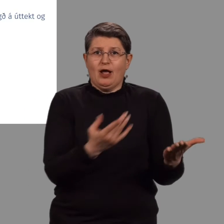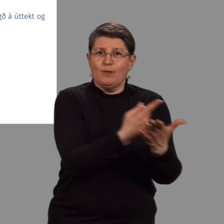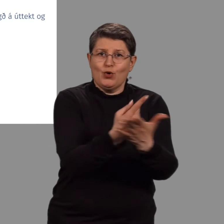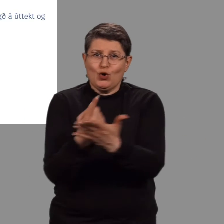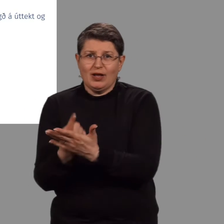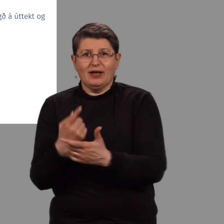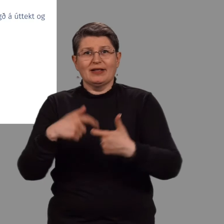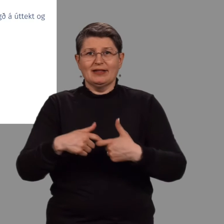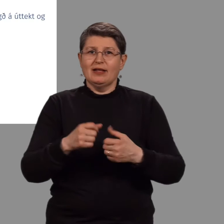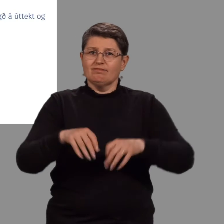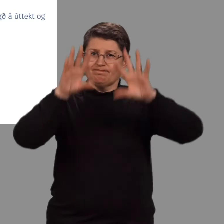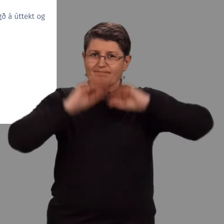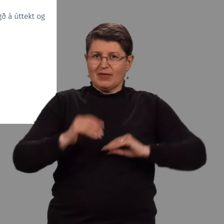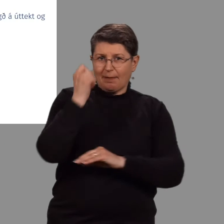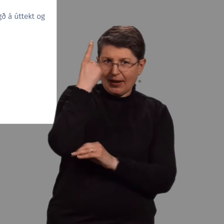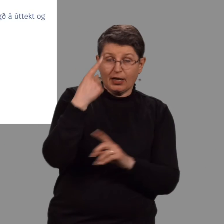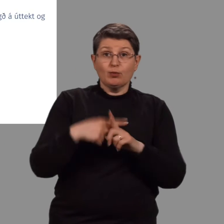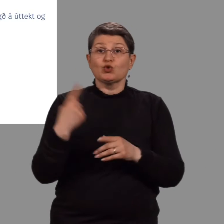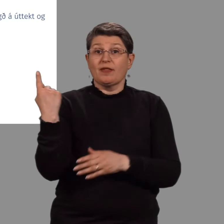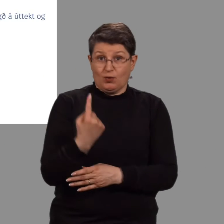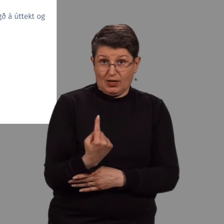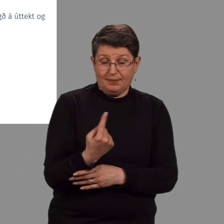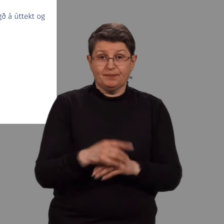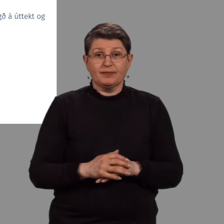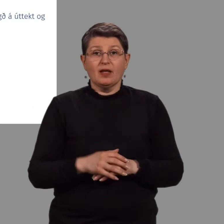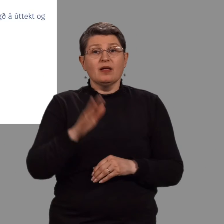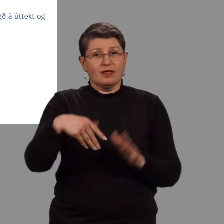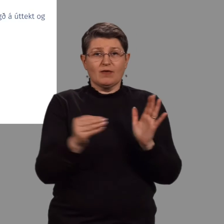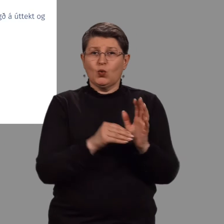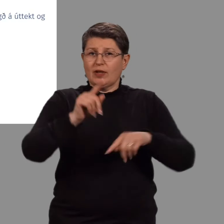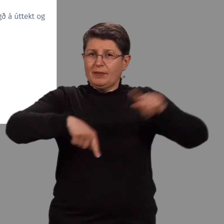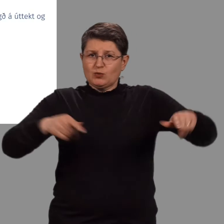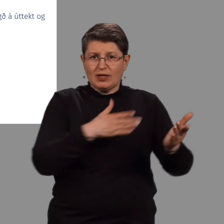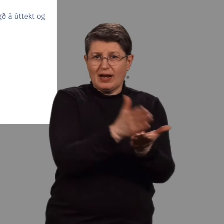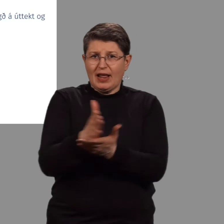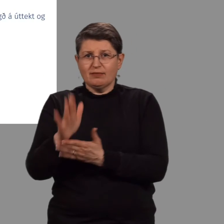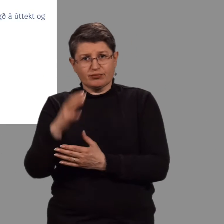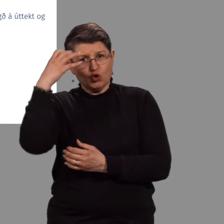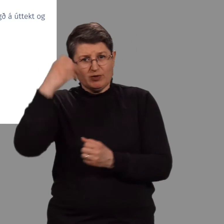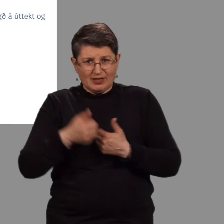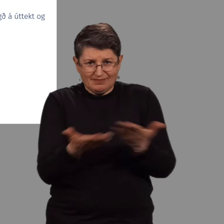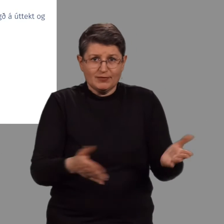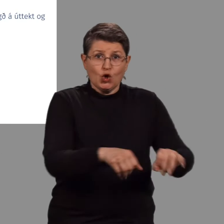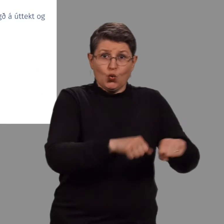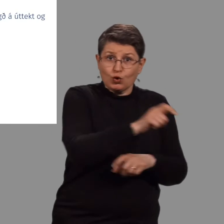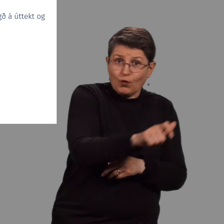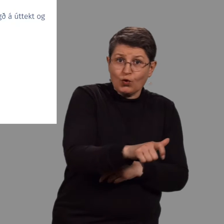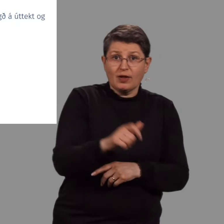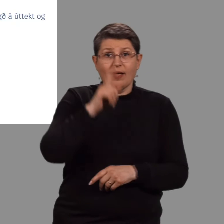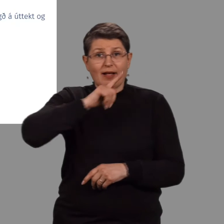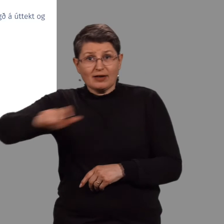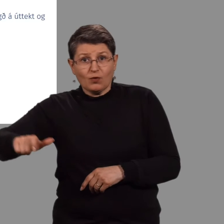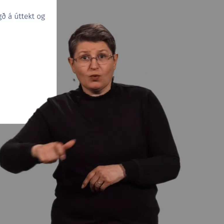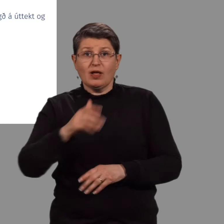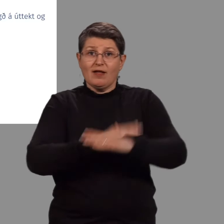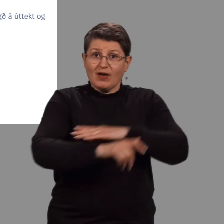möguleika á menninganæslu og þáttöku. Mismunandi aðferðum verði beittilega miðla upplýsingum til ungs fólks, eldra fólks, vatlas fólks,